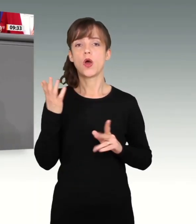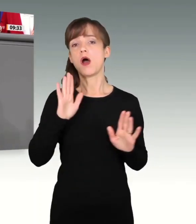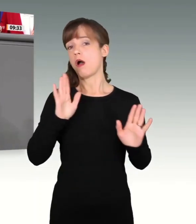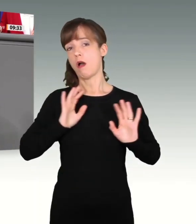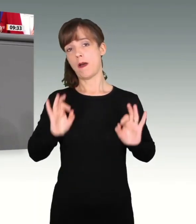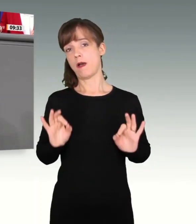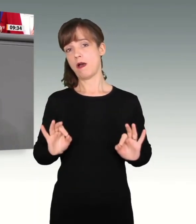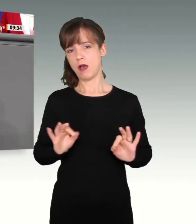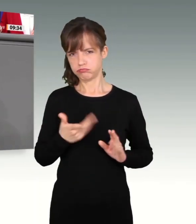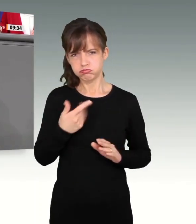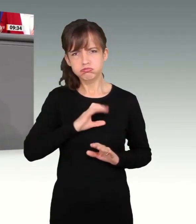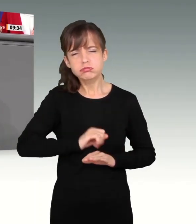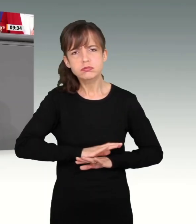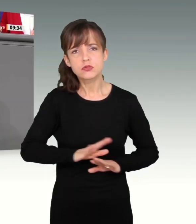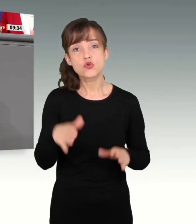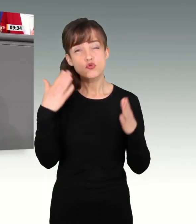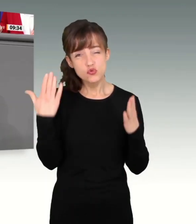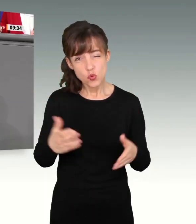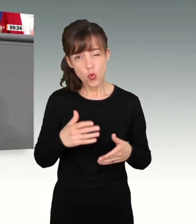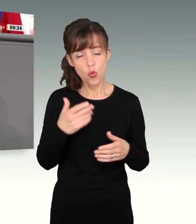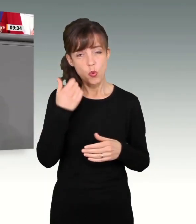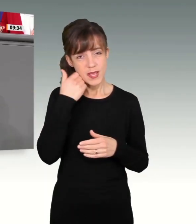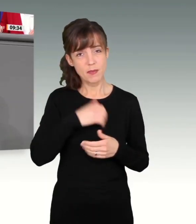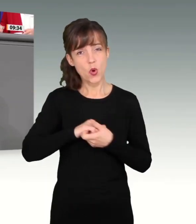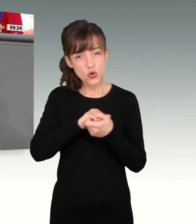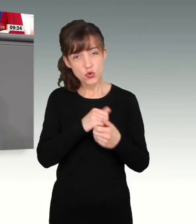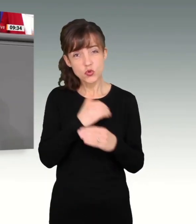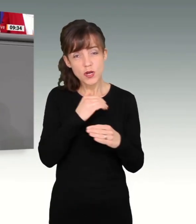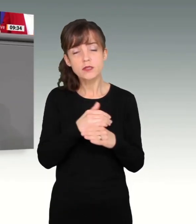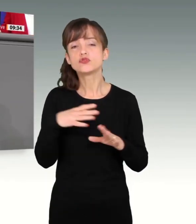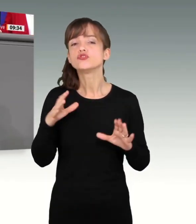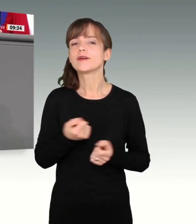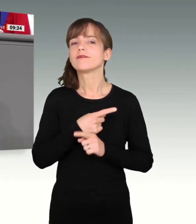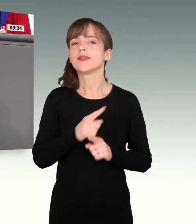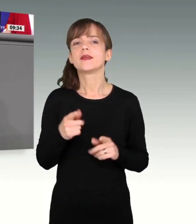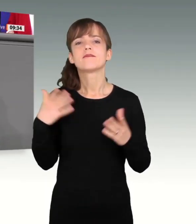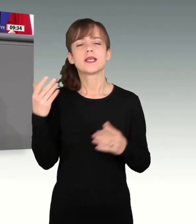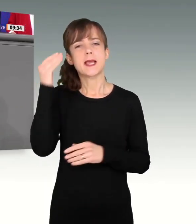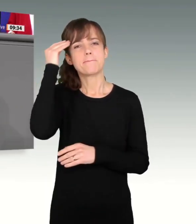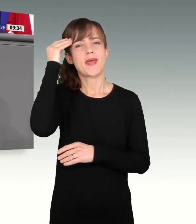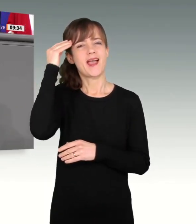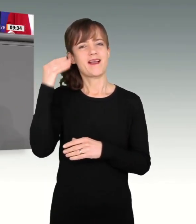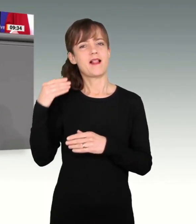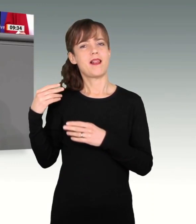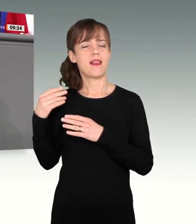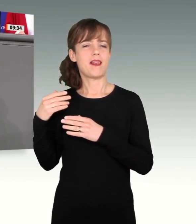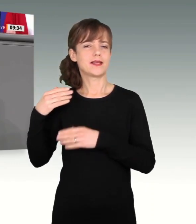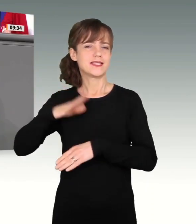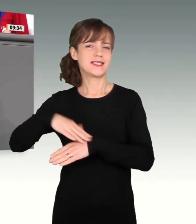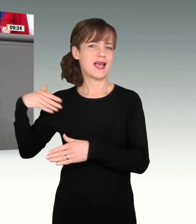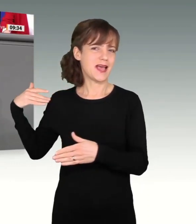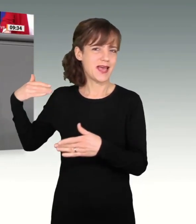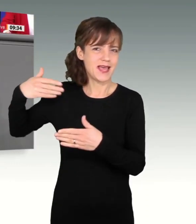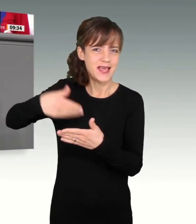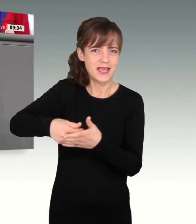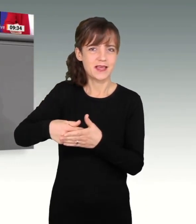Nein, liebe Unionskollegen, so leicht kommen Sie nicht aus dem verfassungsbrechenden Erbe der Merkel-Ära raus. Sie kritisieren hier etwas, was